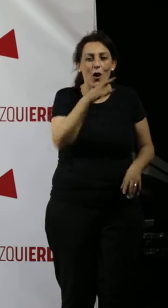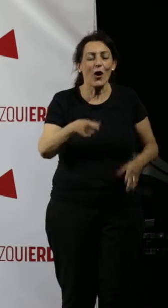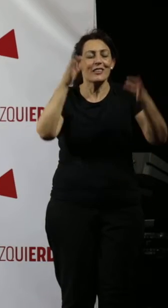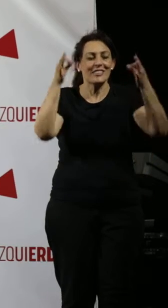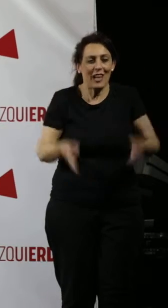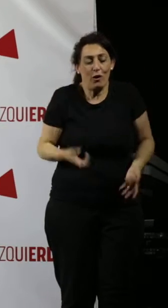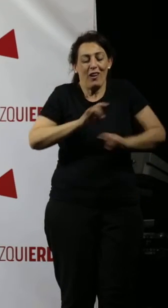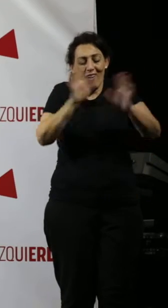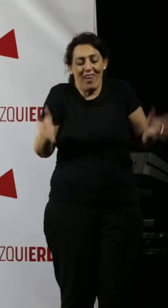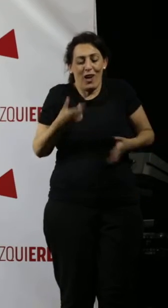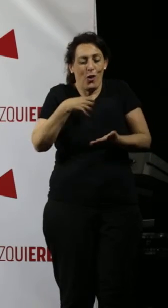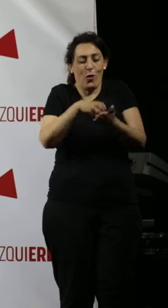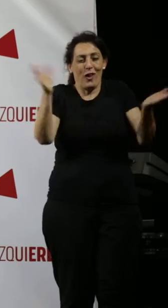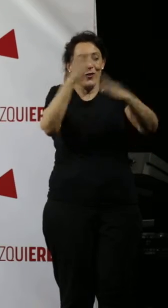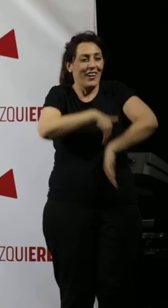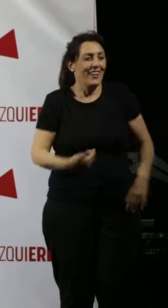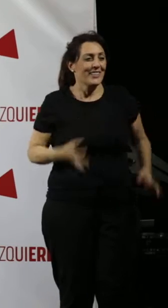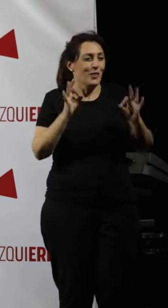Seguro. No me cabe la menor duda.